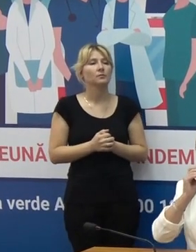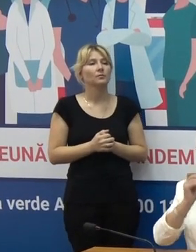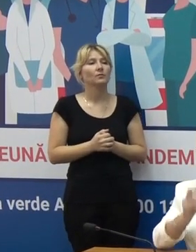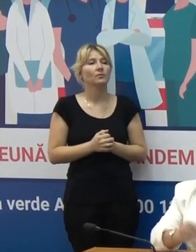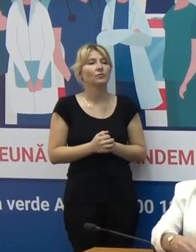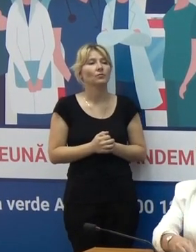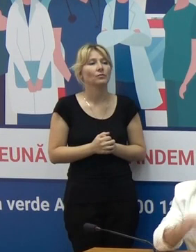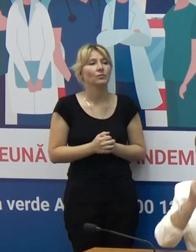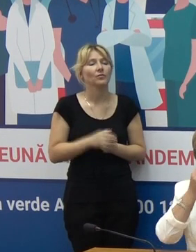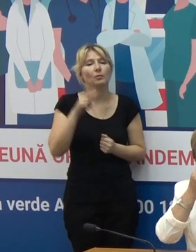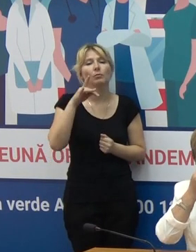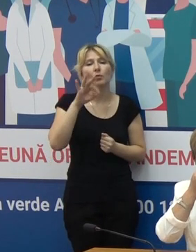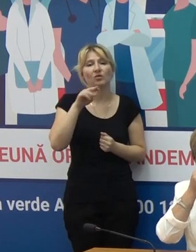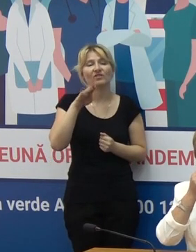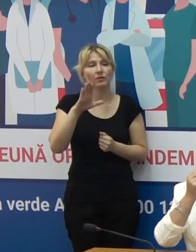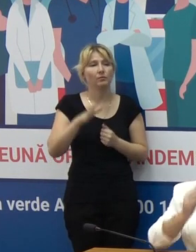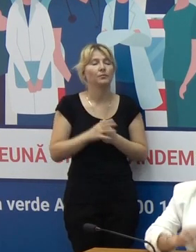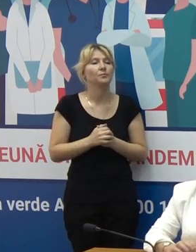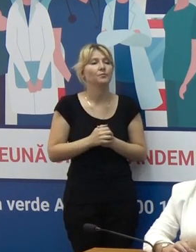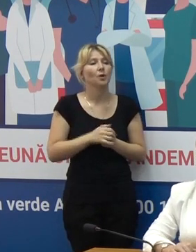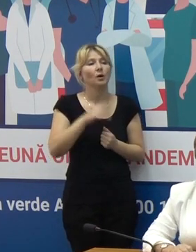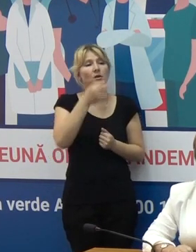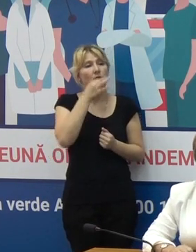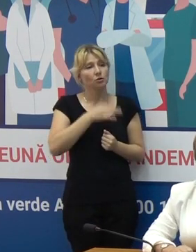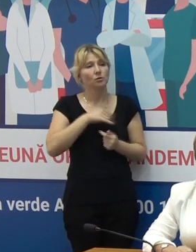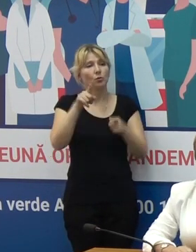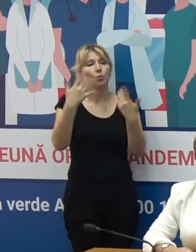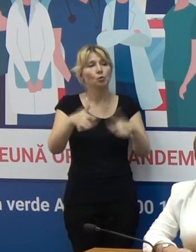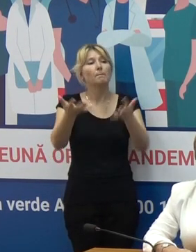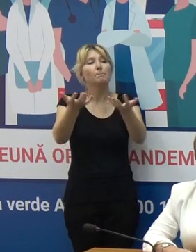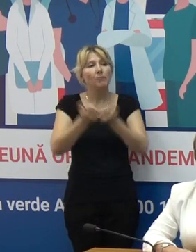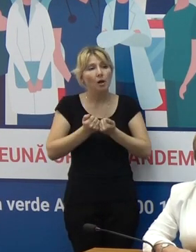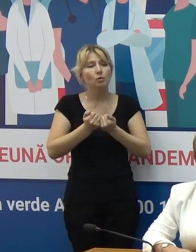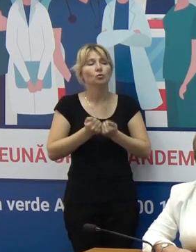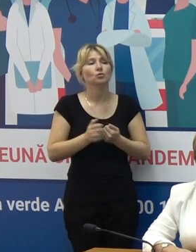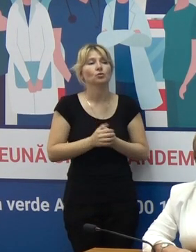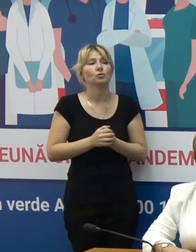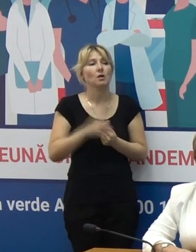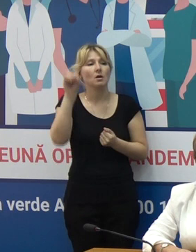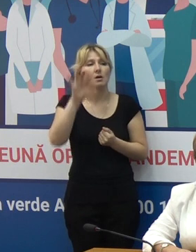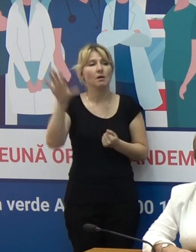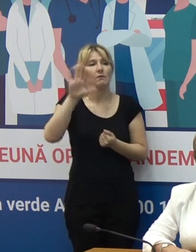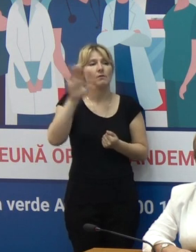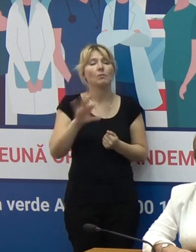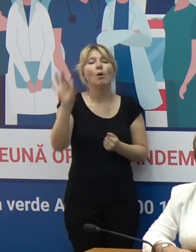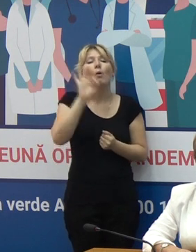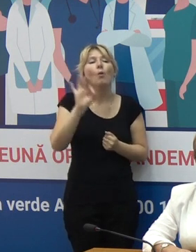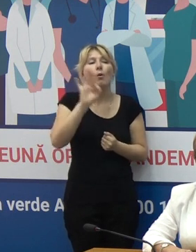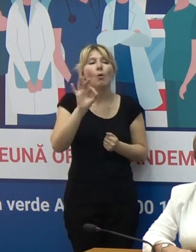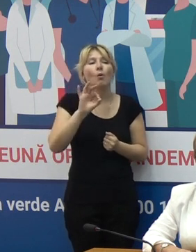Bună ziua, Diana, am vrut să câtele, vă rog să ne spuneți dacă ați primit un răspuns de la reprezentanții Uniunii Europeane prezint